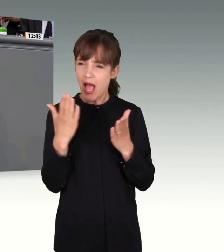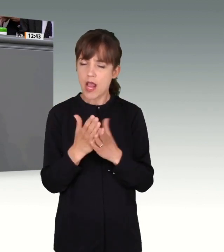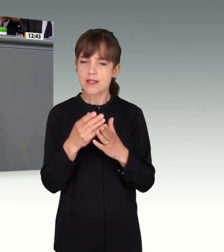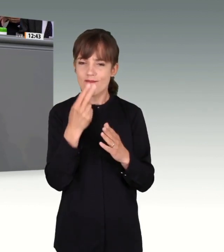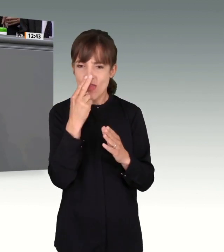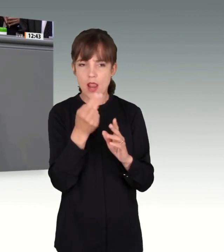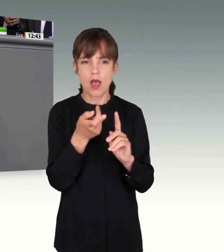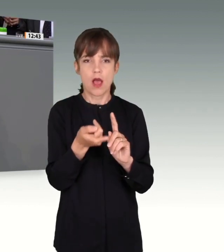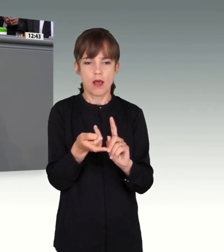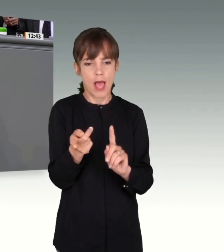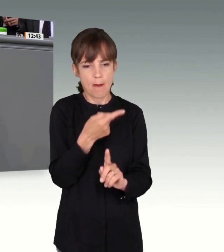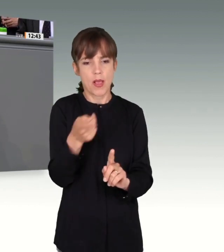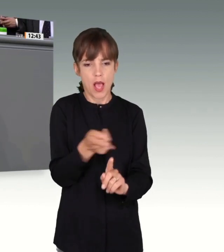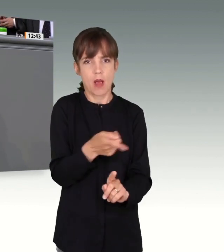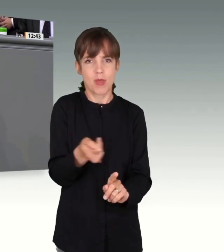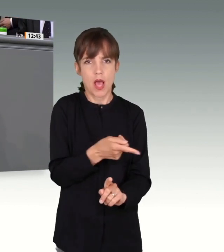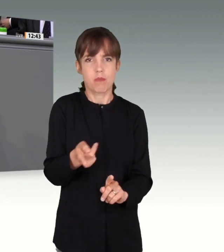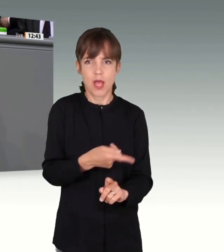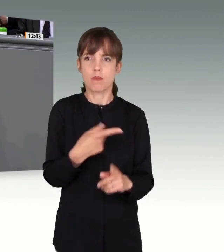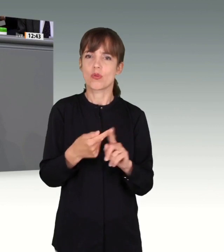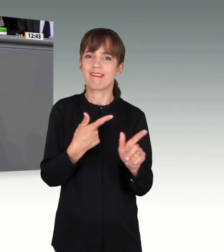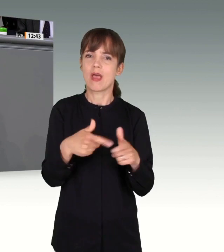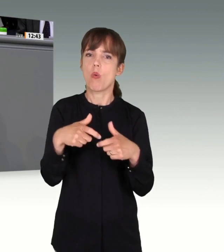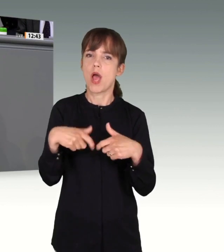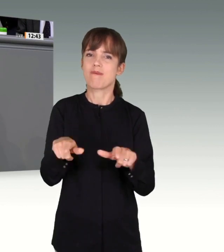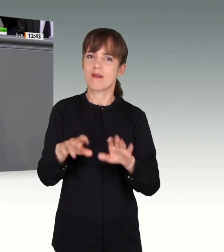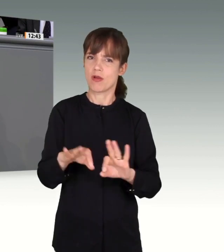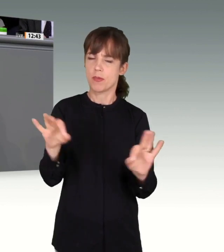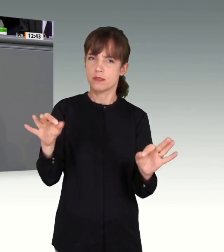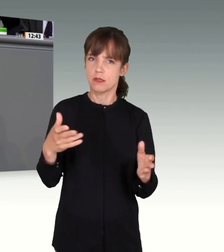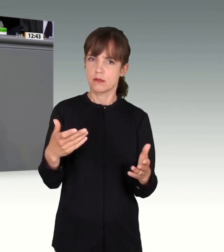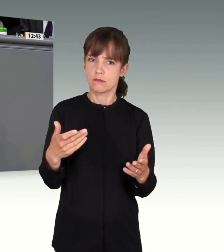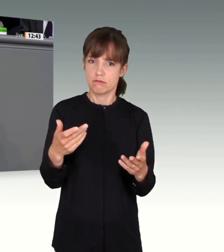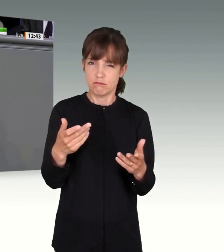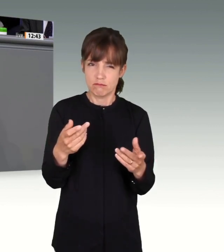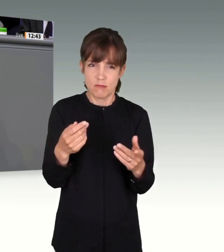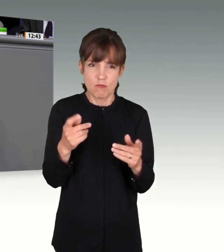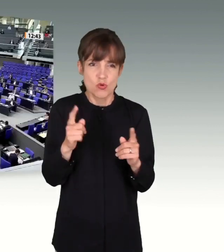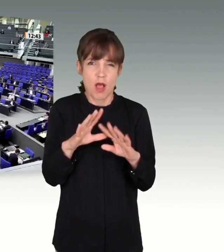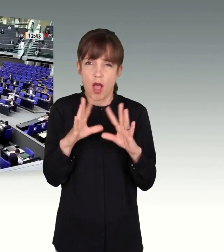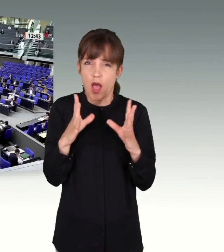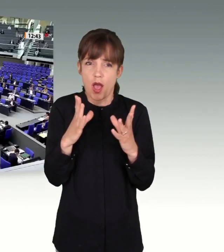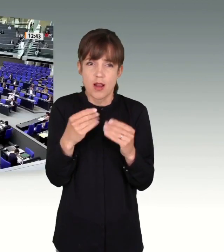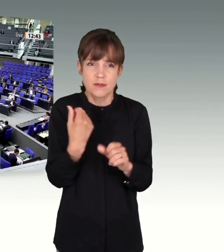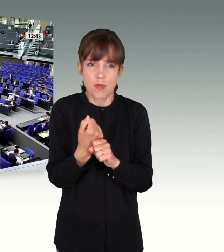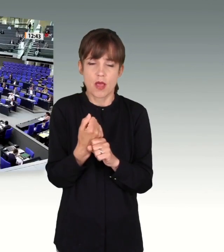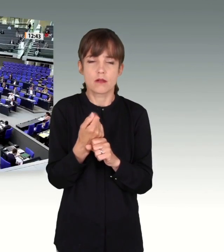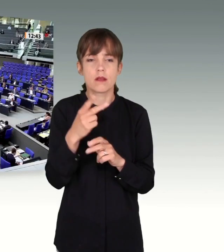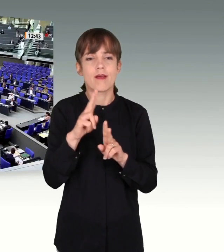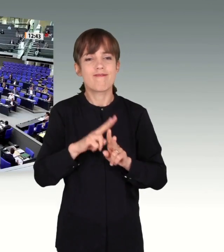aufzuarbeiten und Terrorabwehr zu verbessern? Würdiges Gedenken meint immer auch,